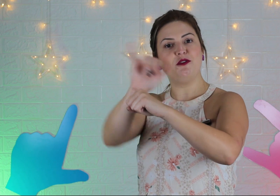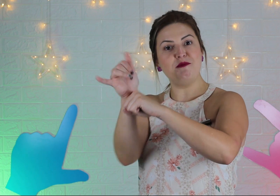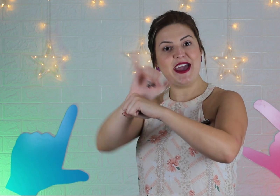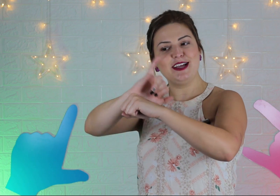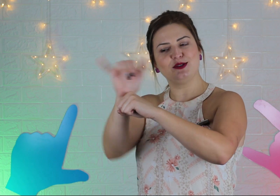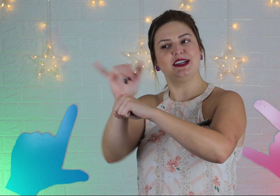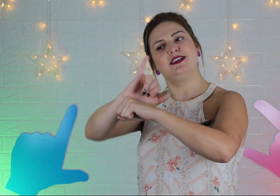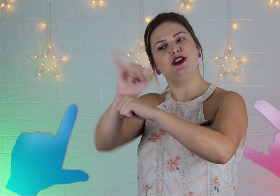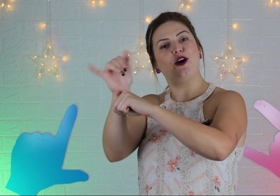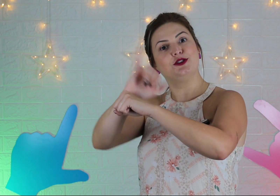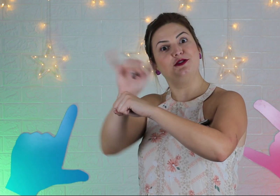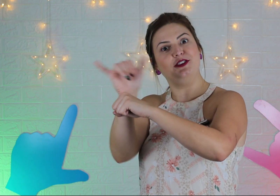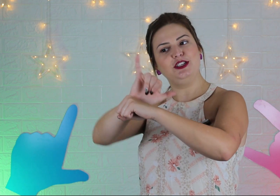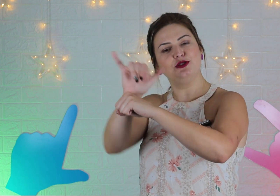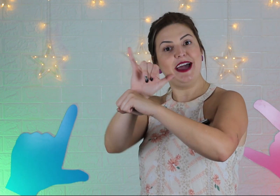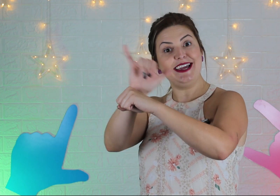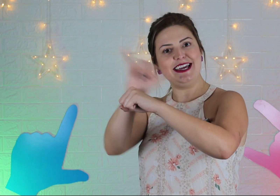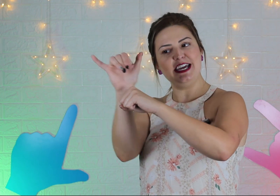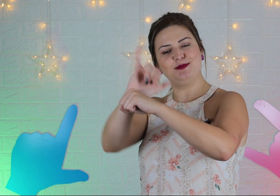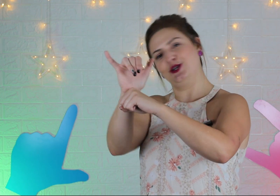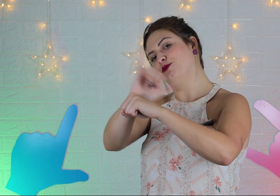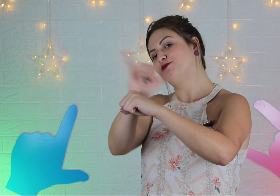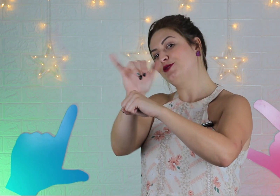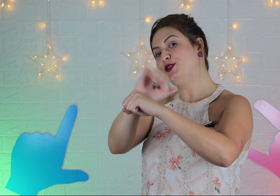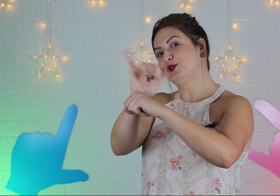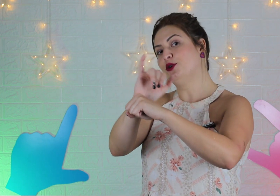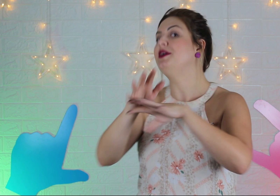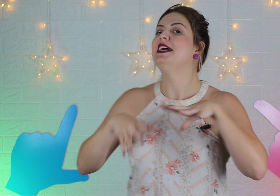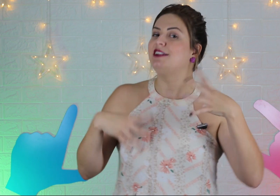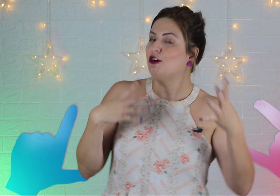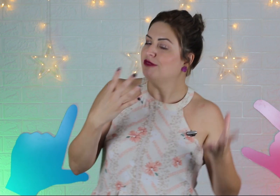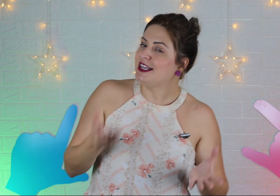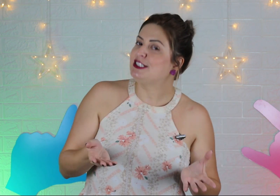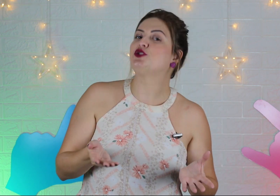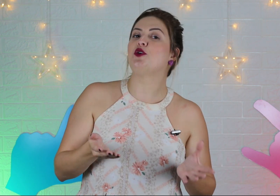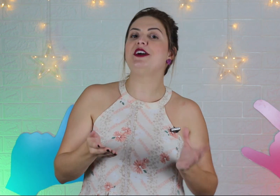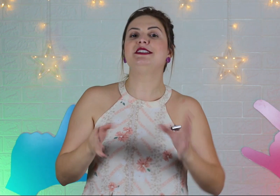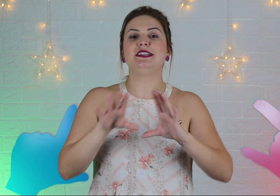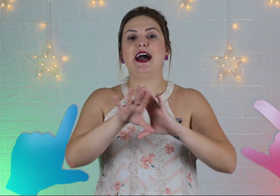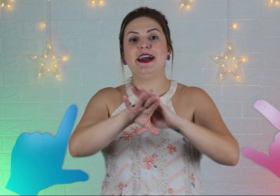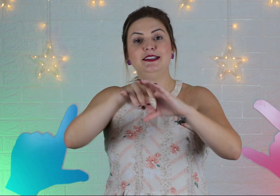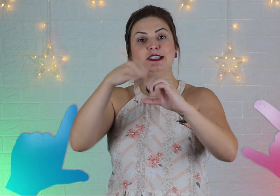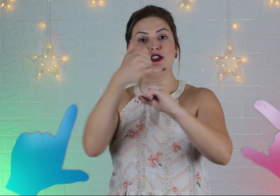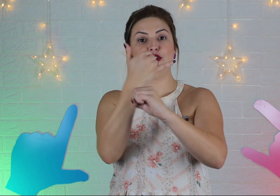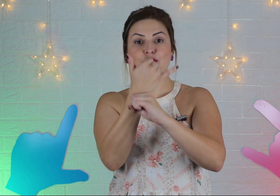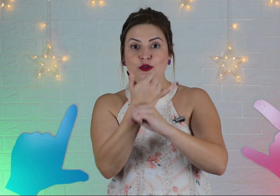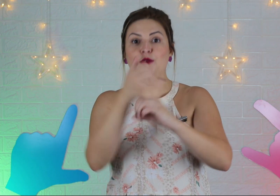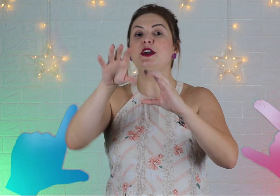movimentos aqui, ó, do vídeo em Y, YouTube. Então tem esses dois sinais, YouTube